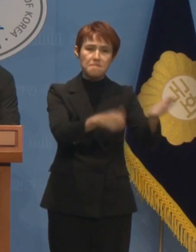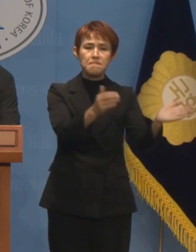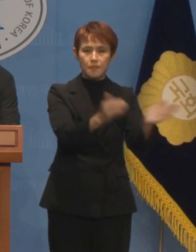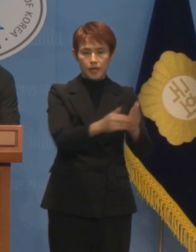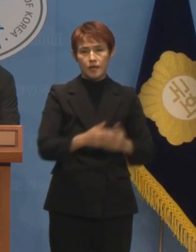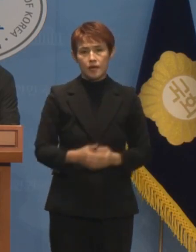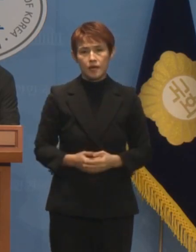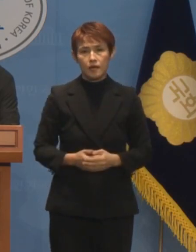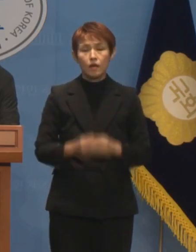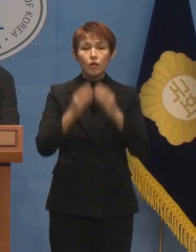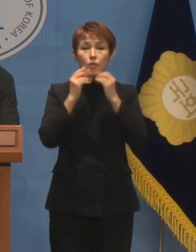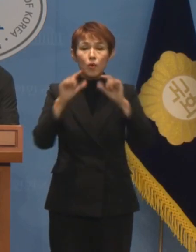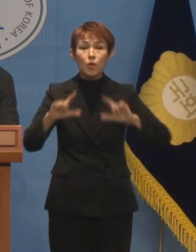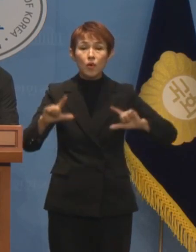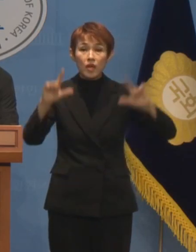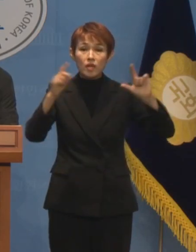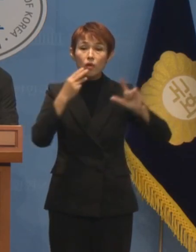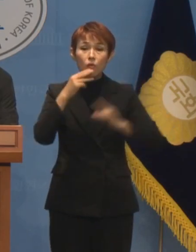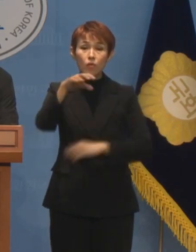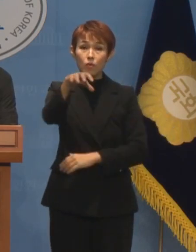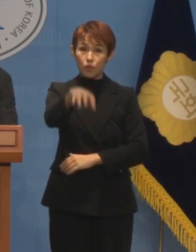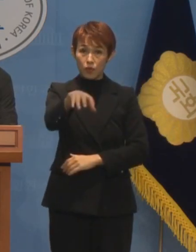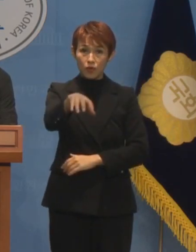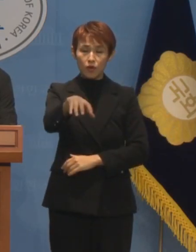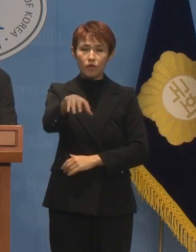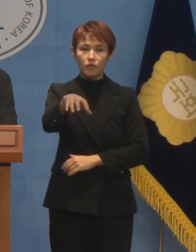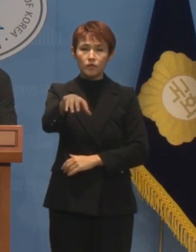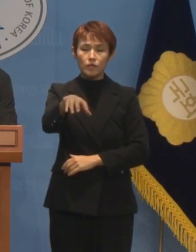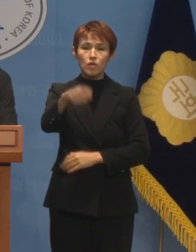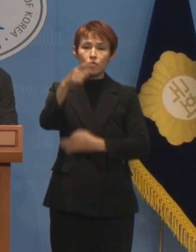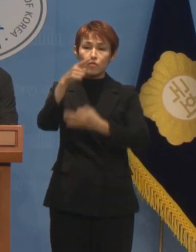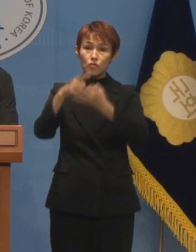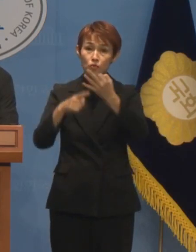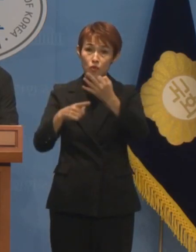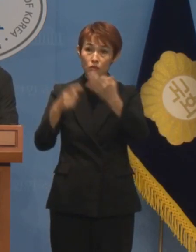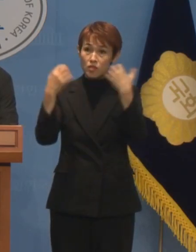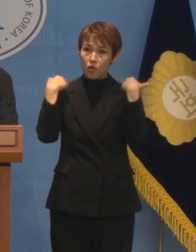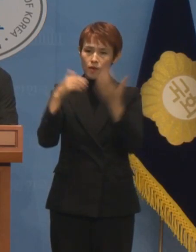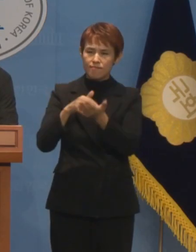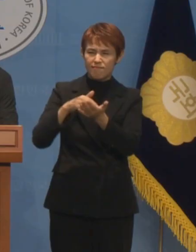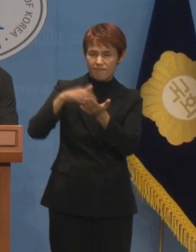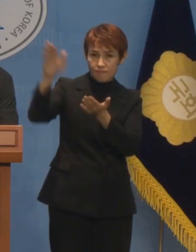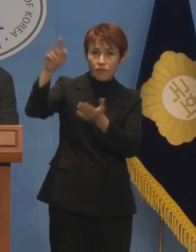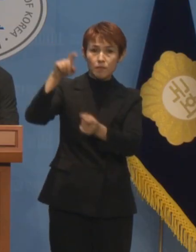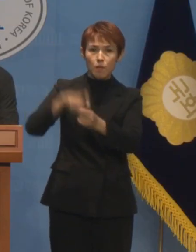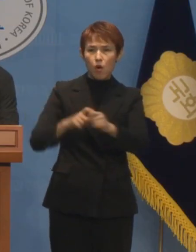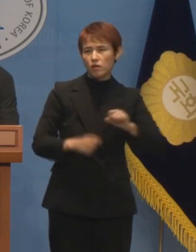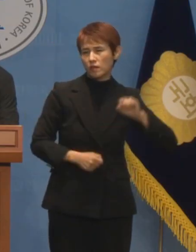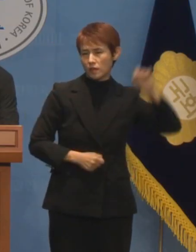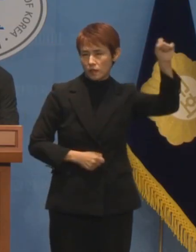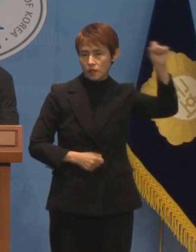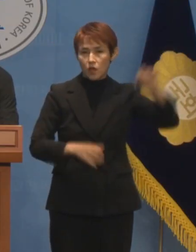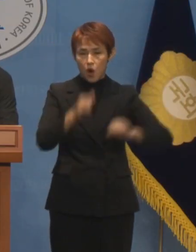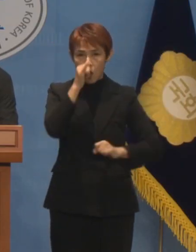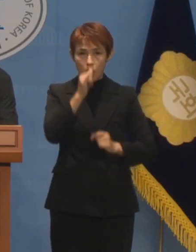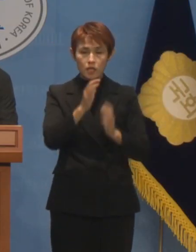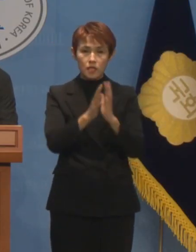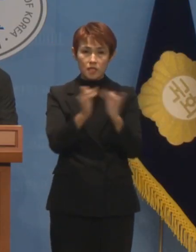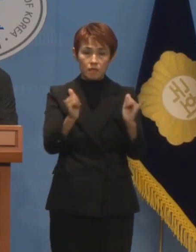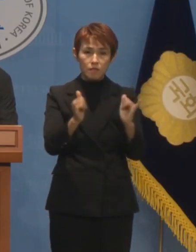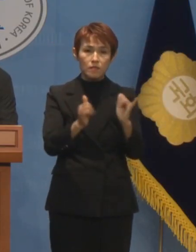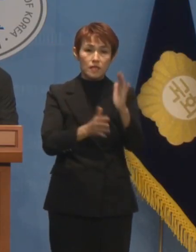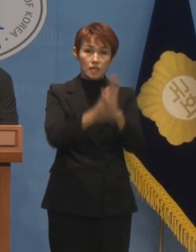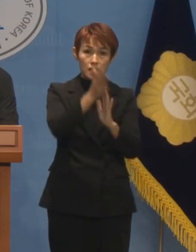이번 주 토요일 서울 도심에서는 윤석열 정권 퇴진 총걸기와 시민촛불 대행진도